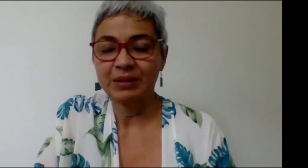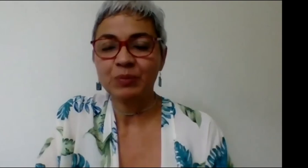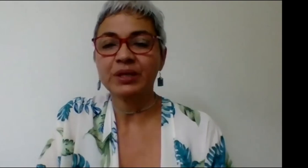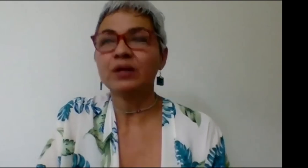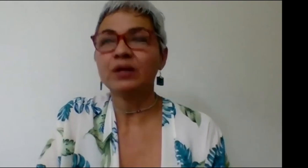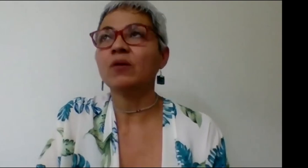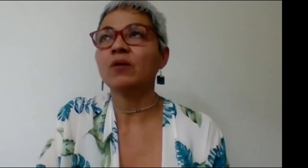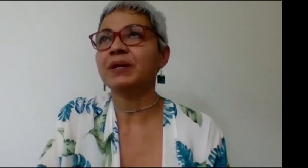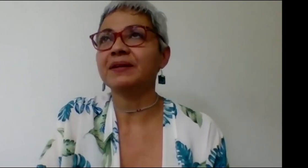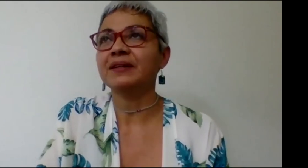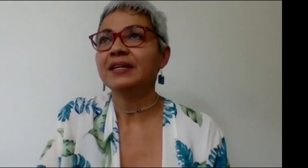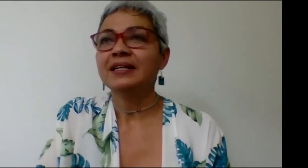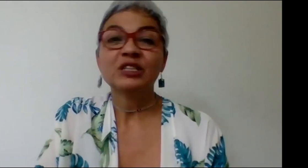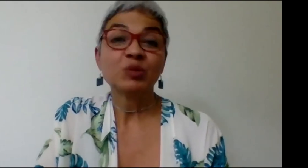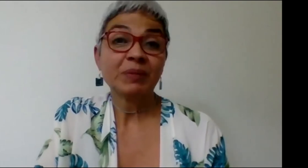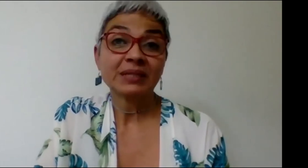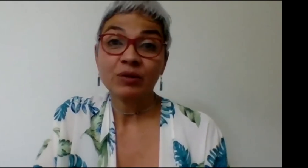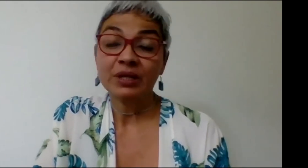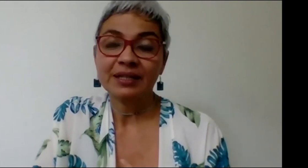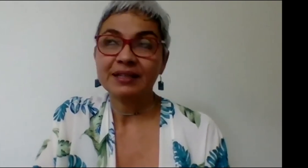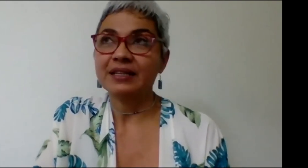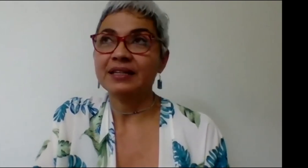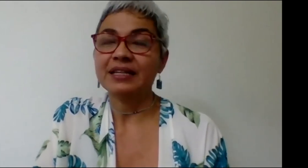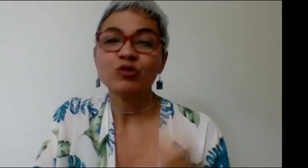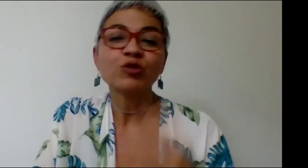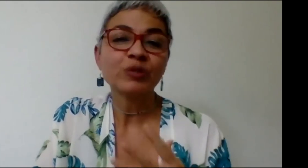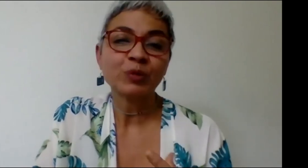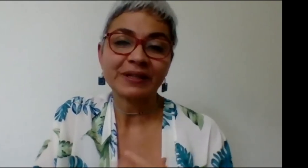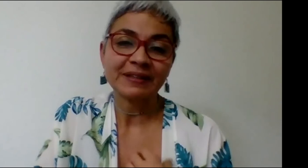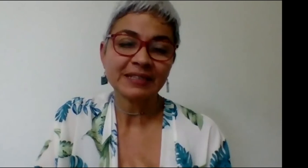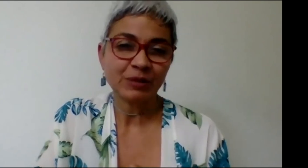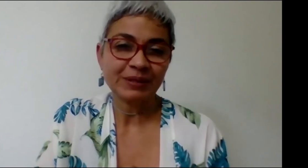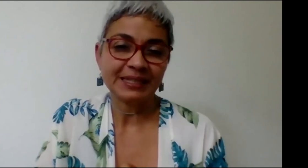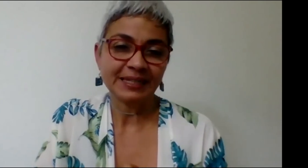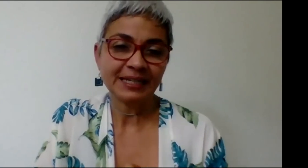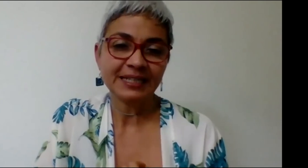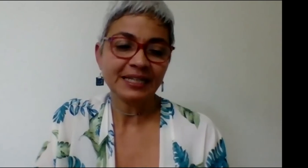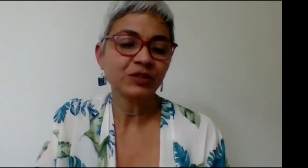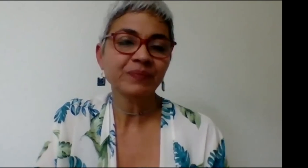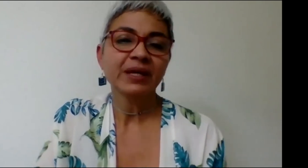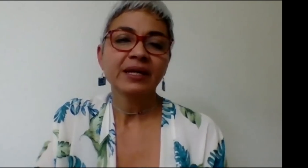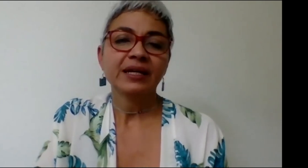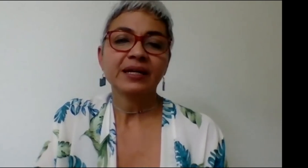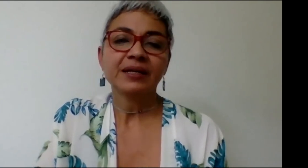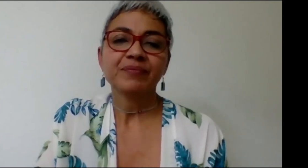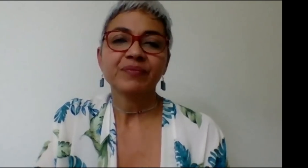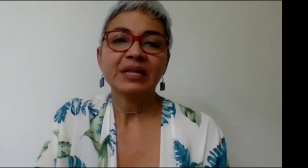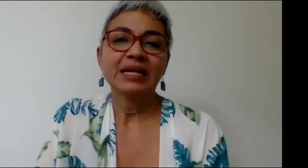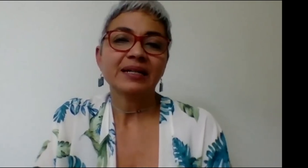palabra pueden compartir si yo me he pasado de asuntos importantes que la universidad haya hecho la